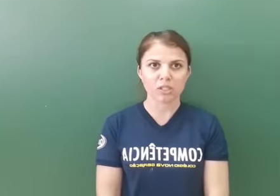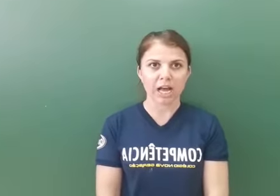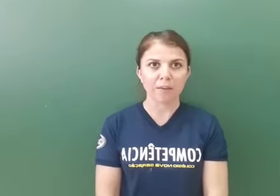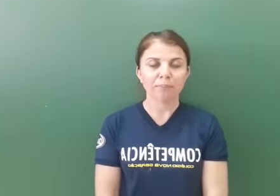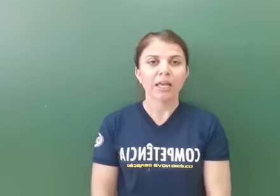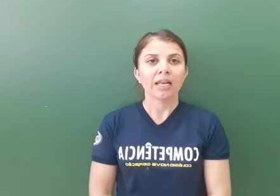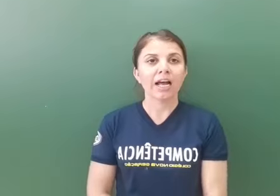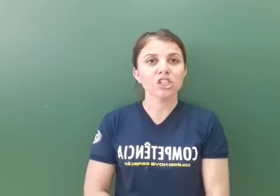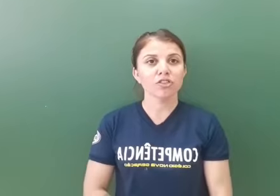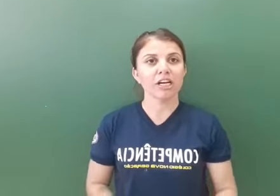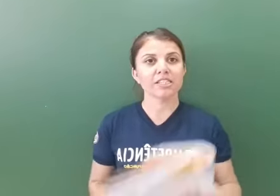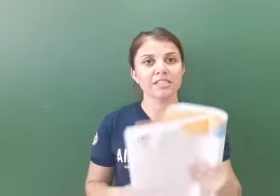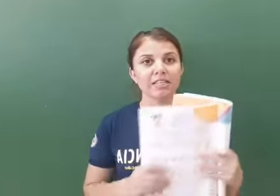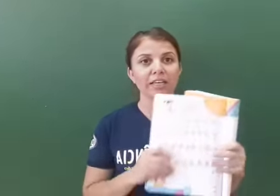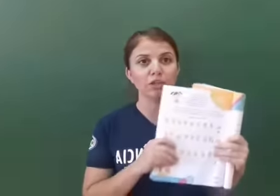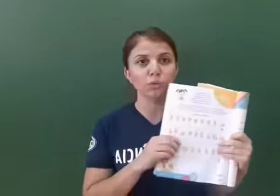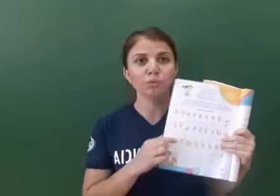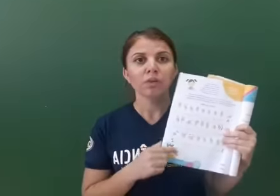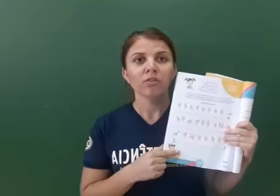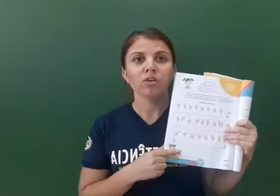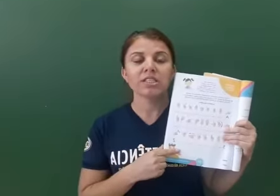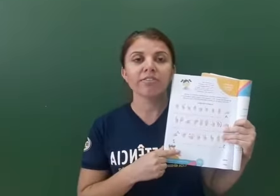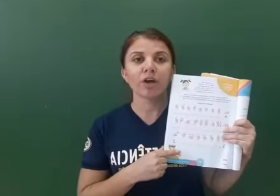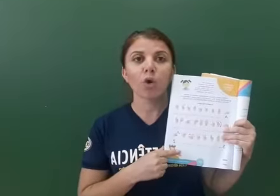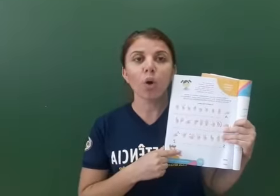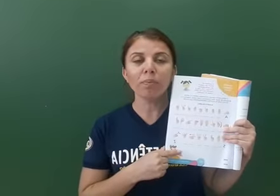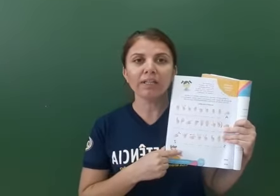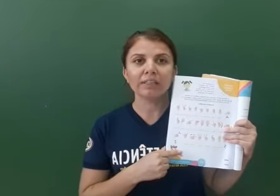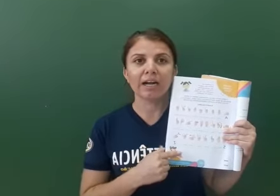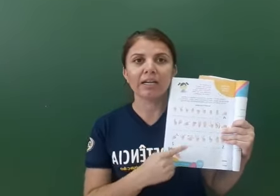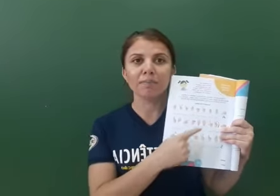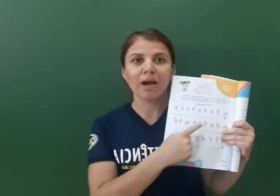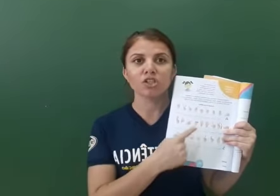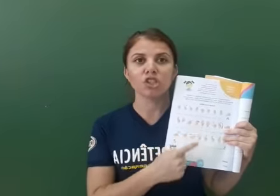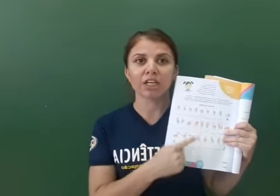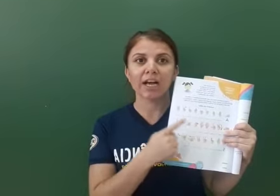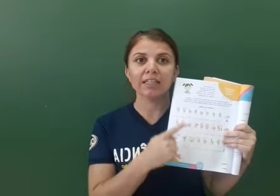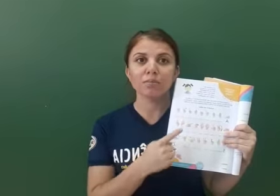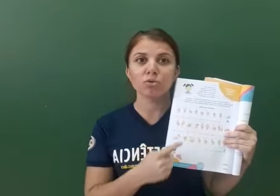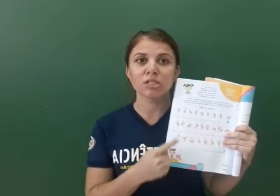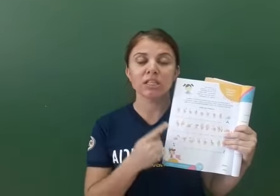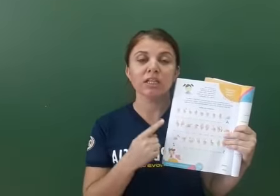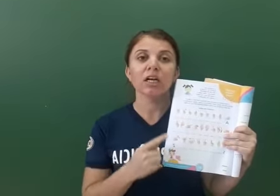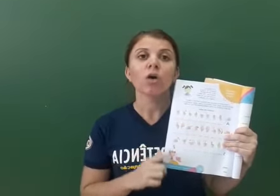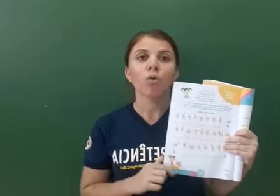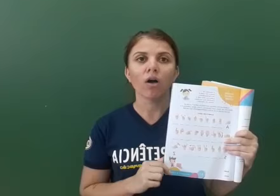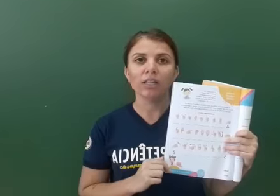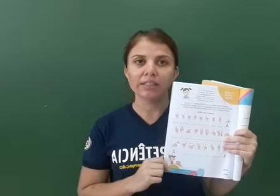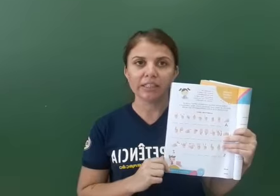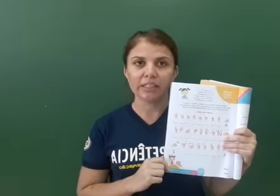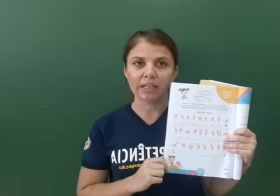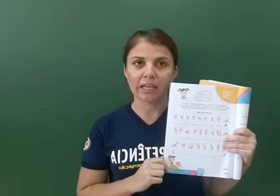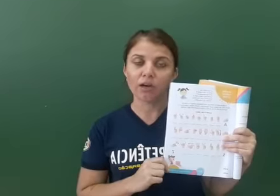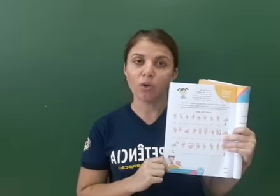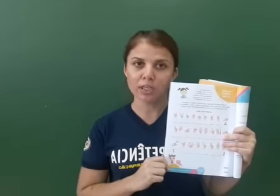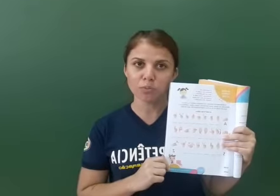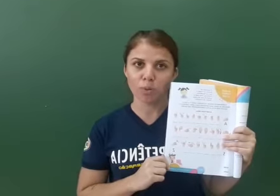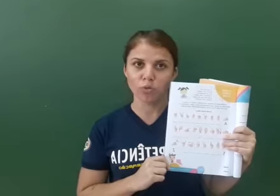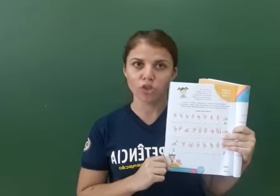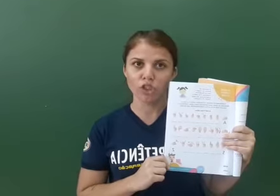lá? Na atividade 61, você vai completar embaixo de cada mãozinha qual letrinha que ela corresponde,